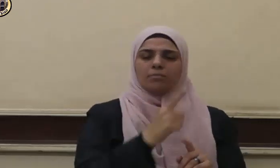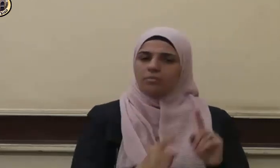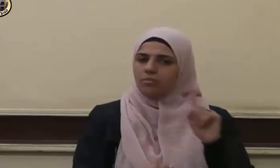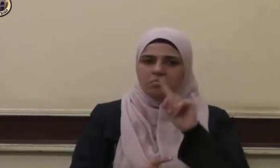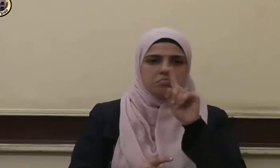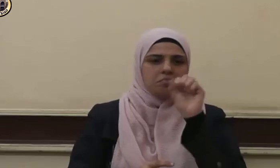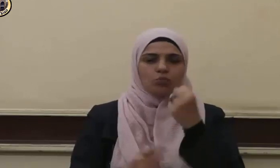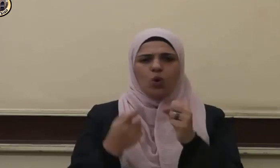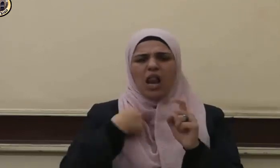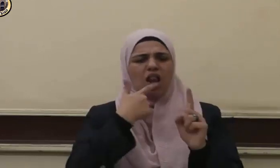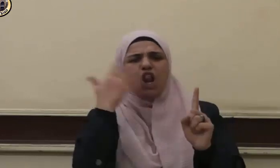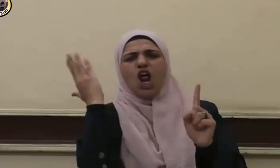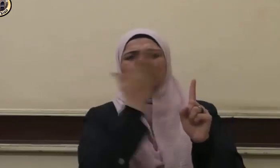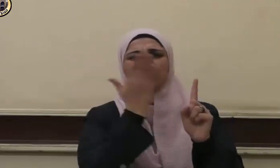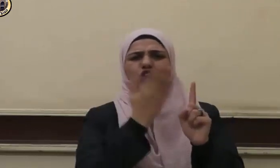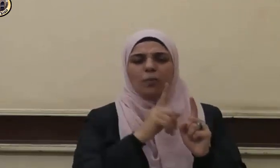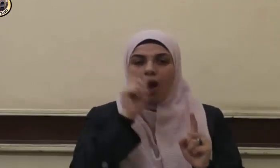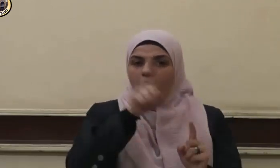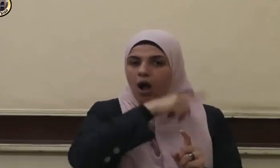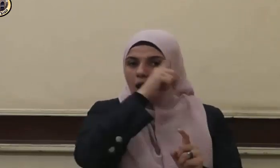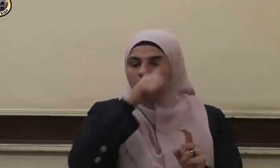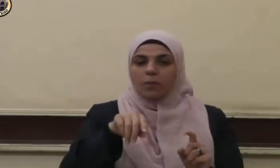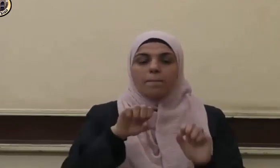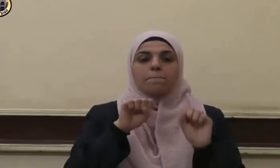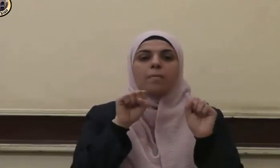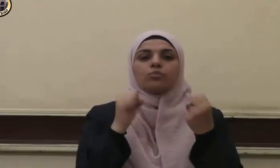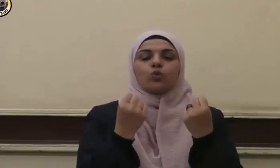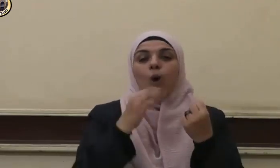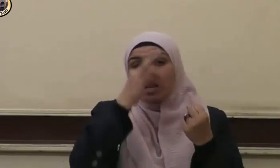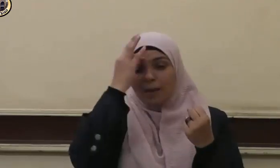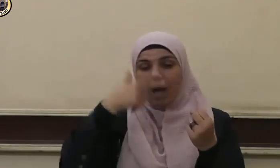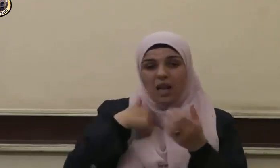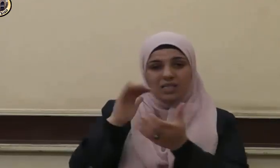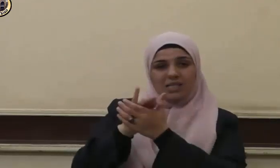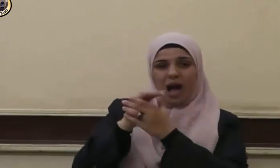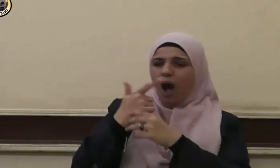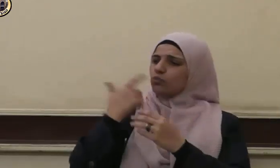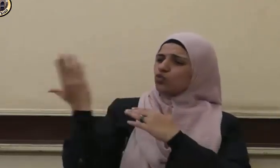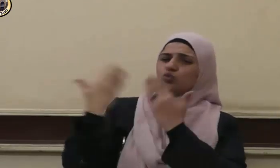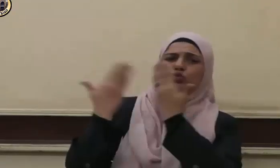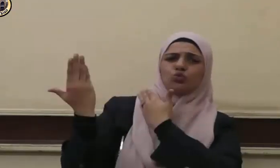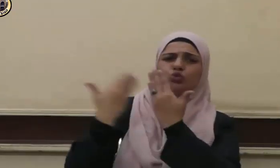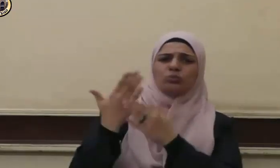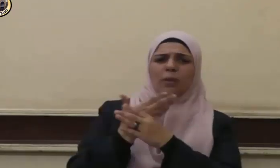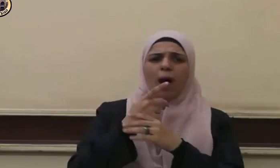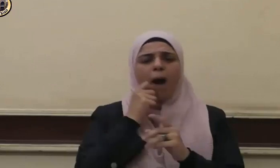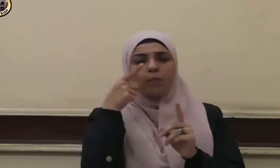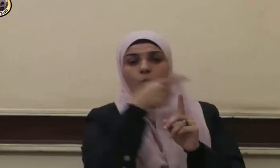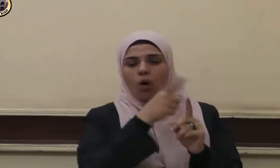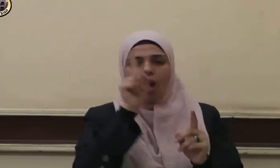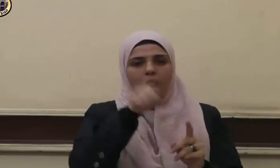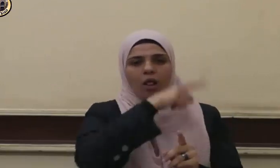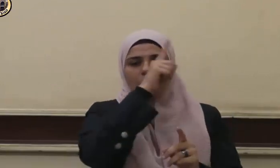تستسب له أي لا تعرضه للسب فلا ينبغي أن